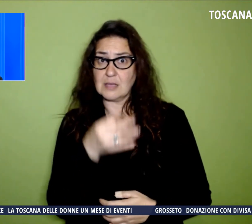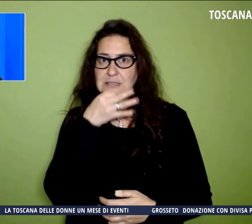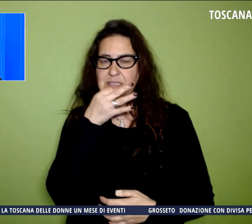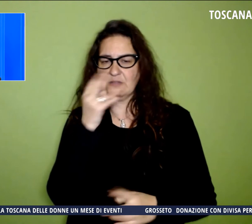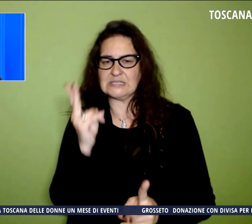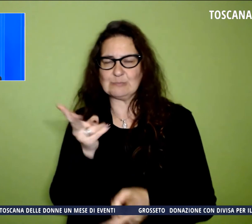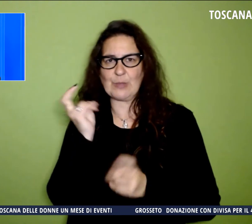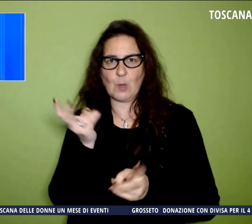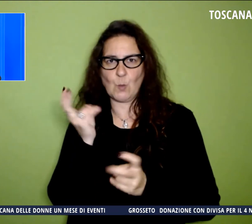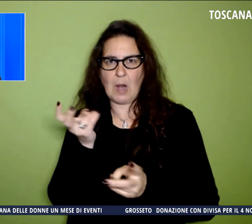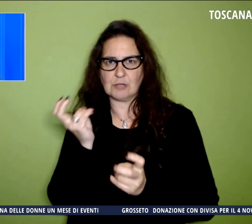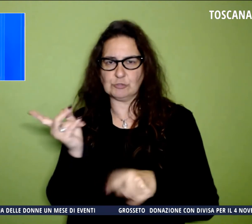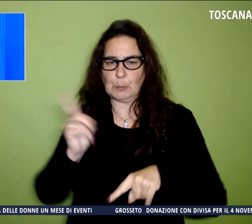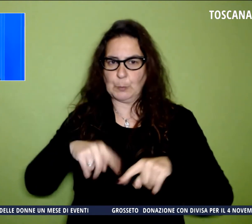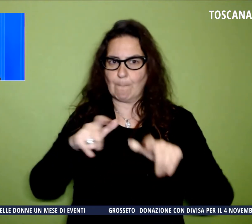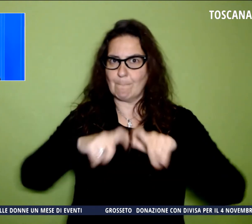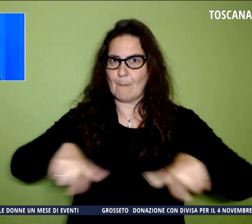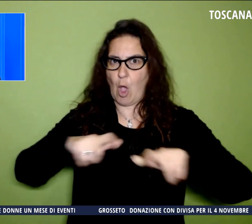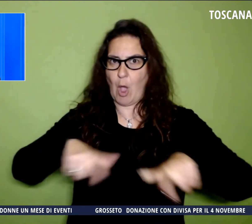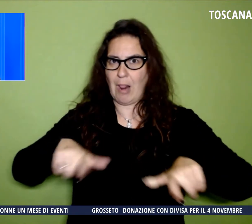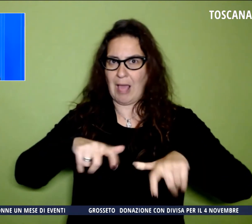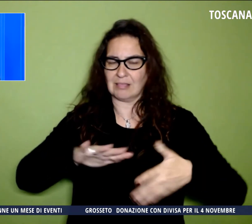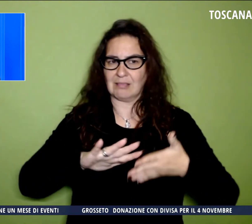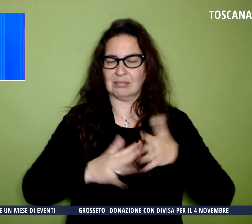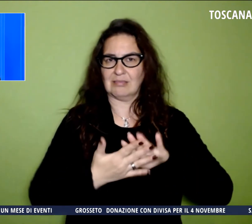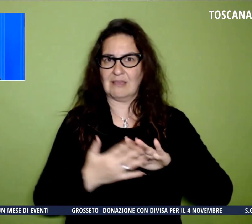alle bollette che gravano appunto su famiglie e imprese.